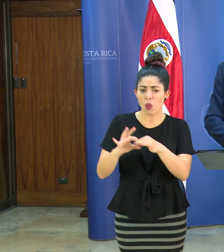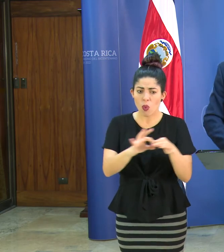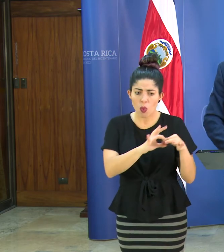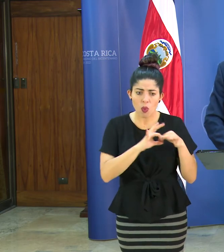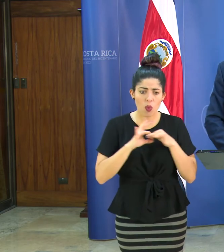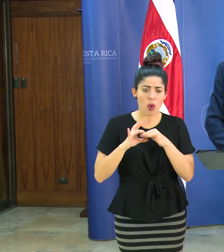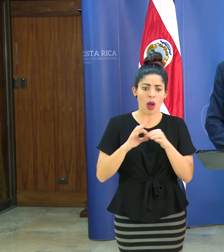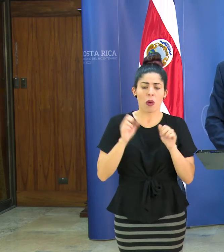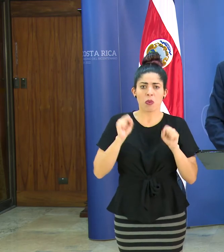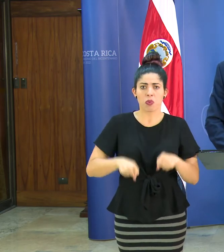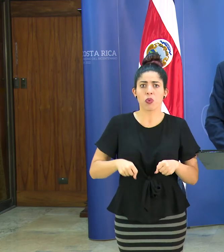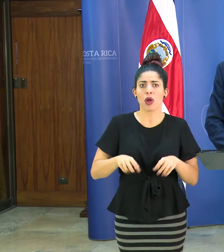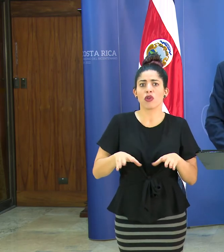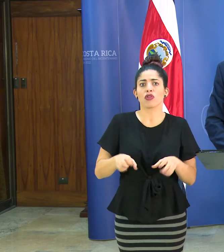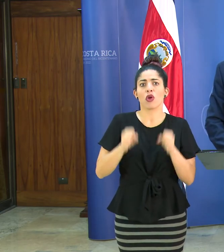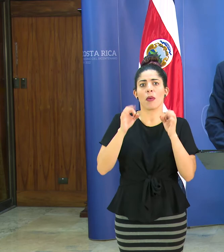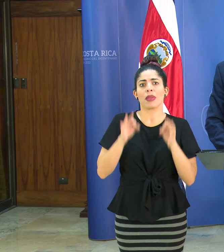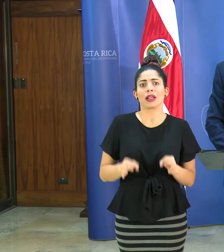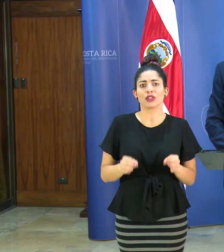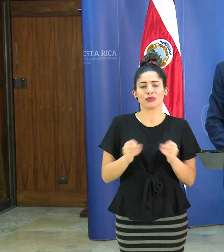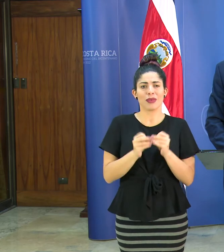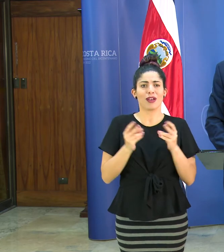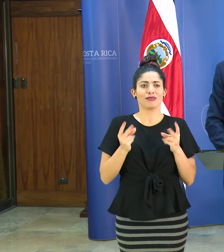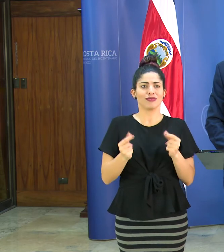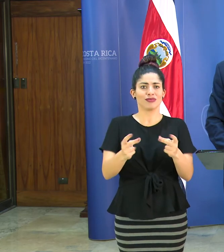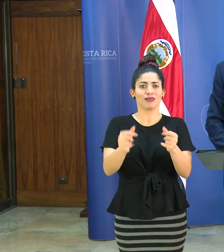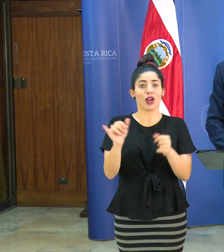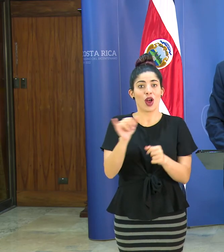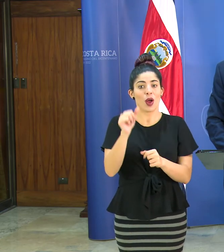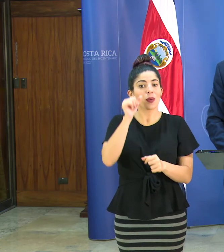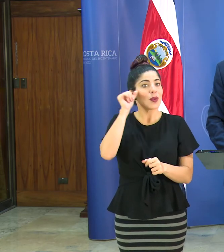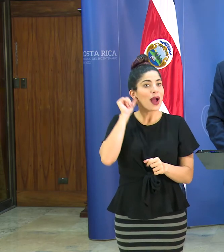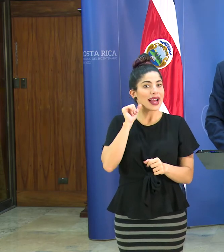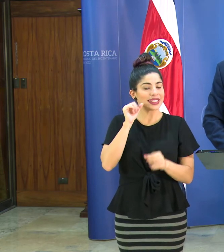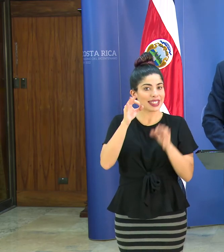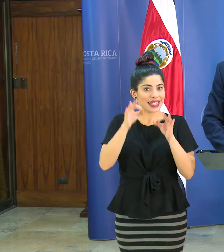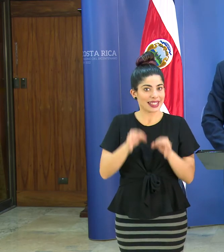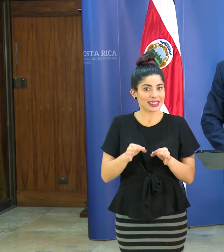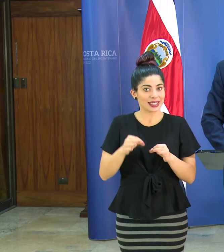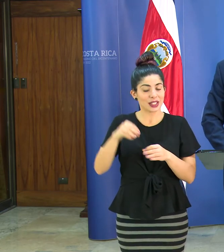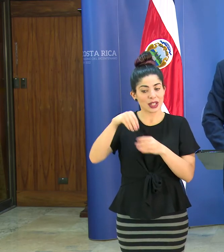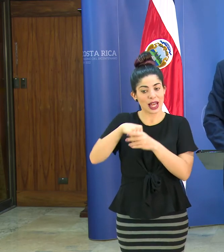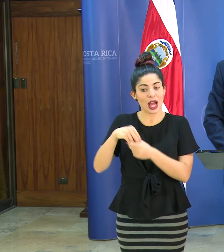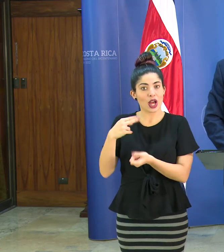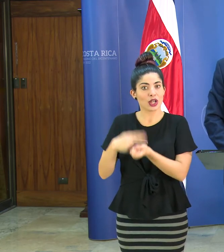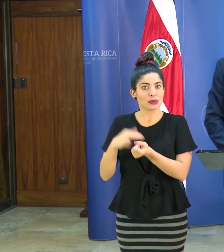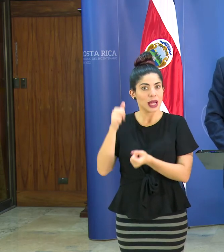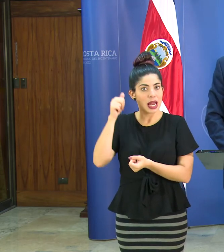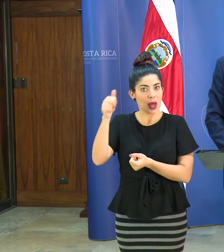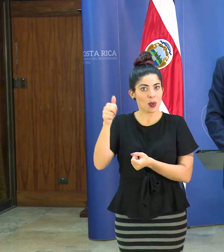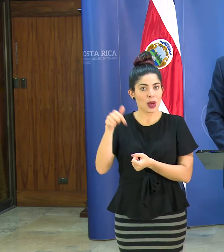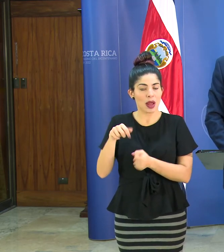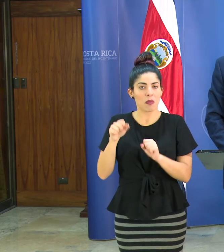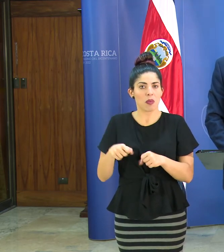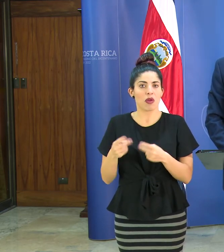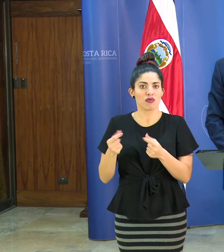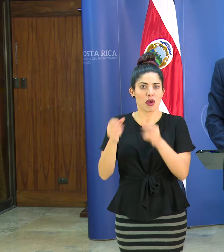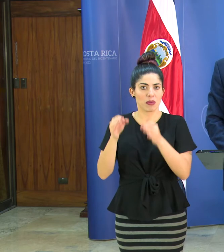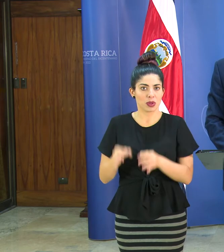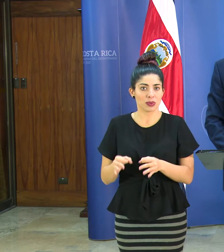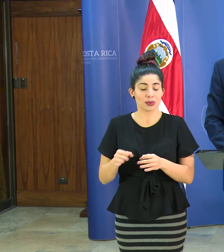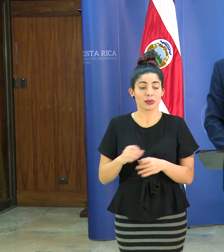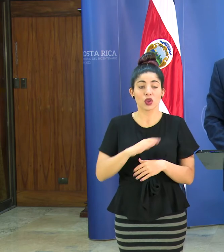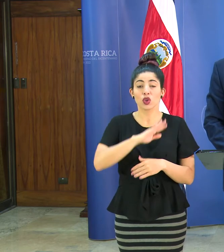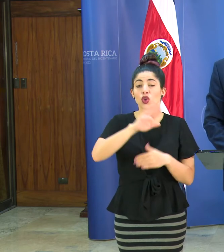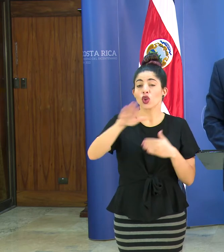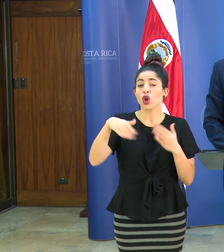pueden tomar decisiones muy ágilmente como la que se tomó el día de ayer en el hospital de Alajuela a todos los